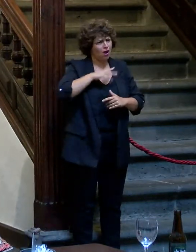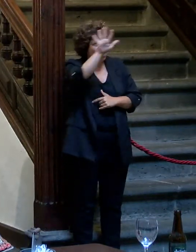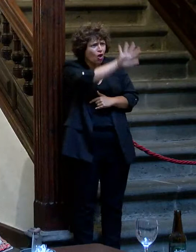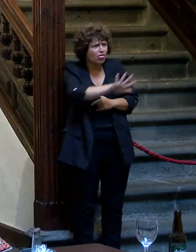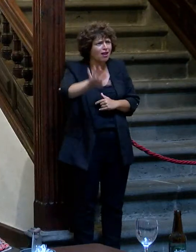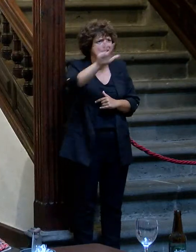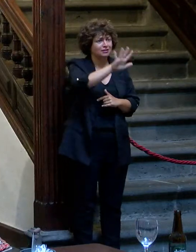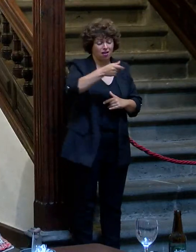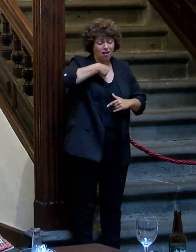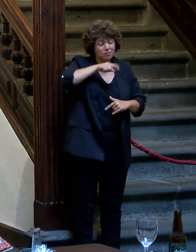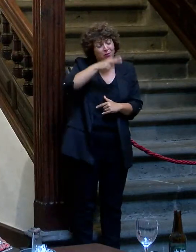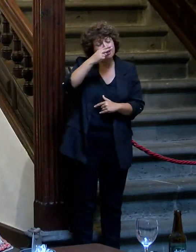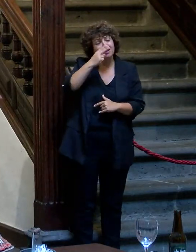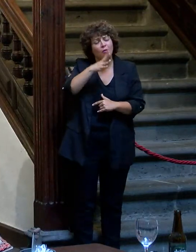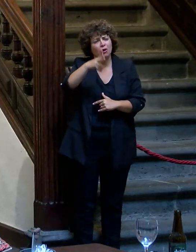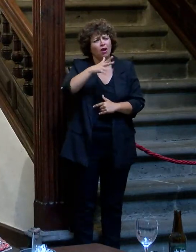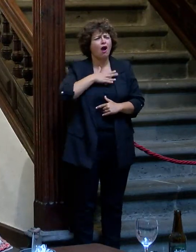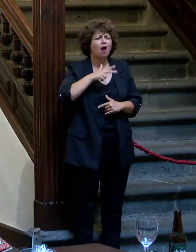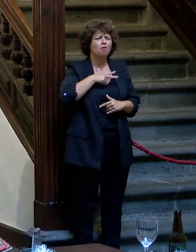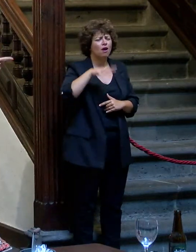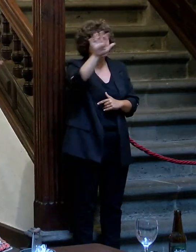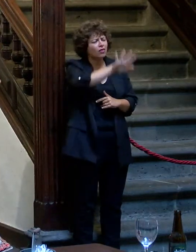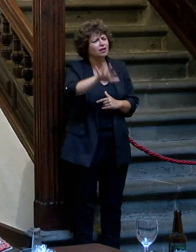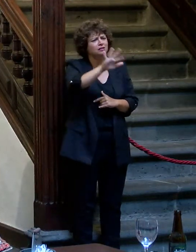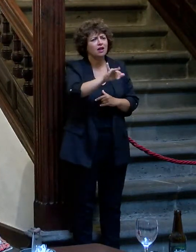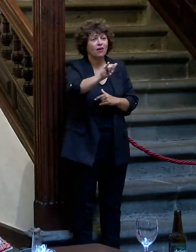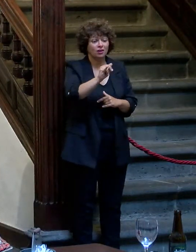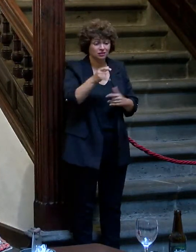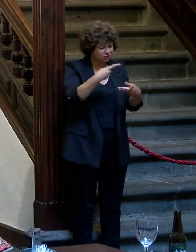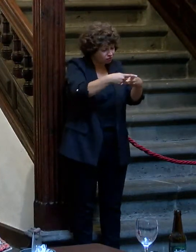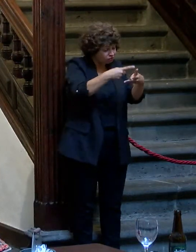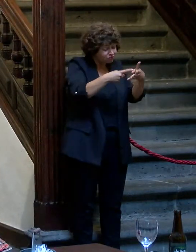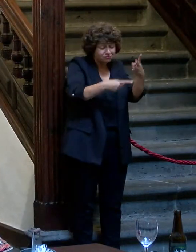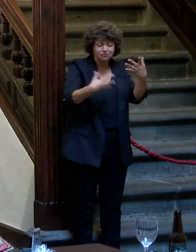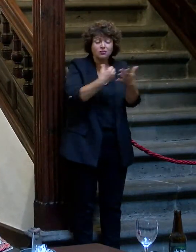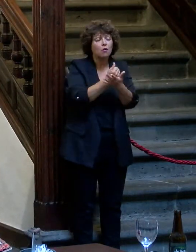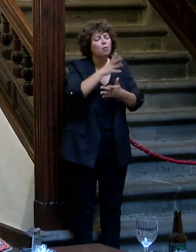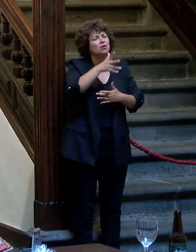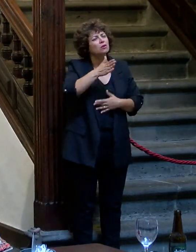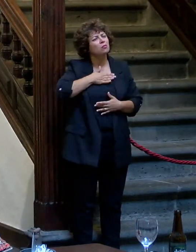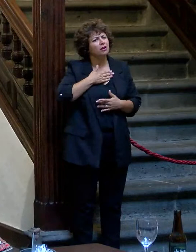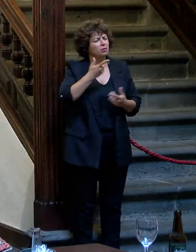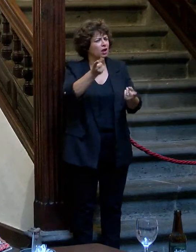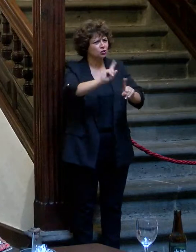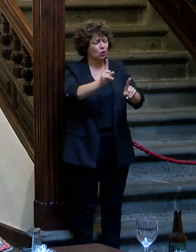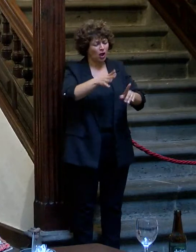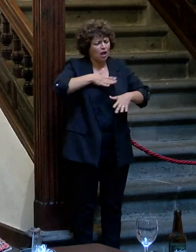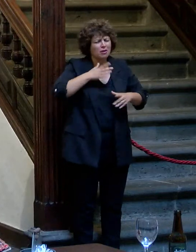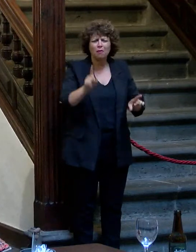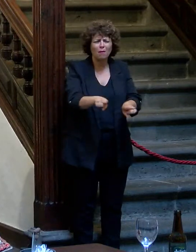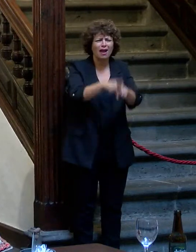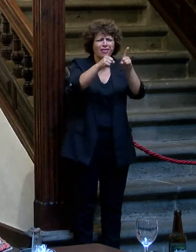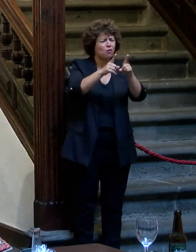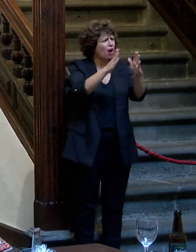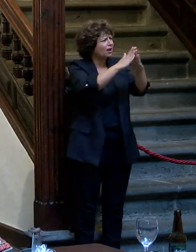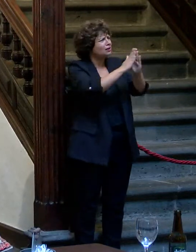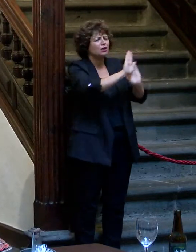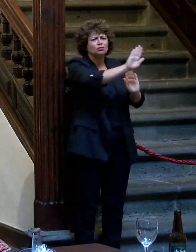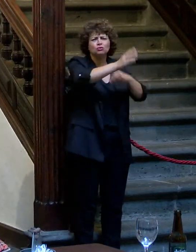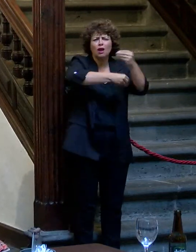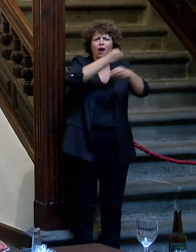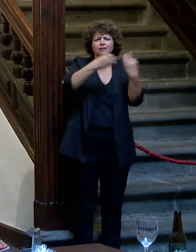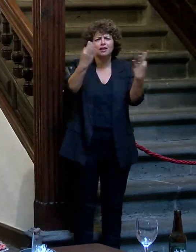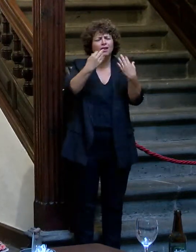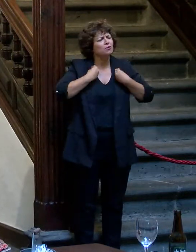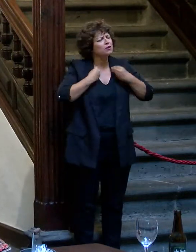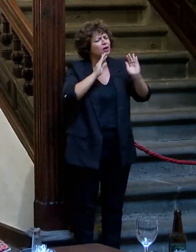Y entonces me interesa por qué es abogada del Estado a pesar de todos esos condicionamientos porque para mí no lo son. A mí no me importa lo que haga ella en su casa ni con su vida.